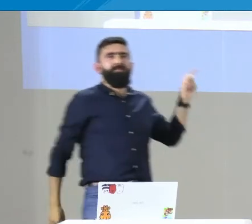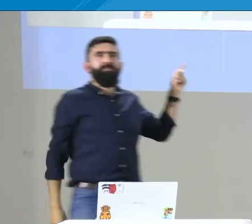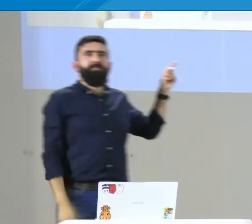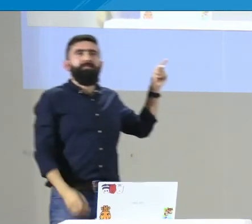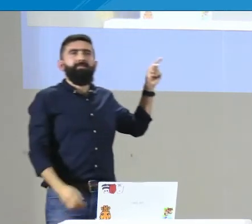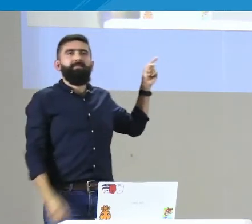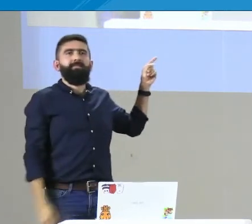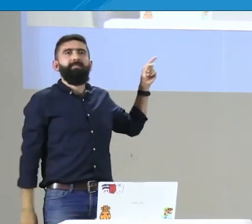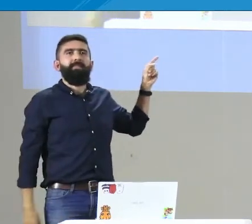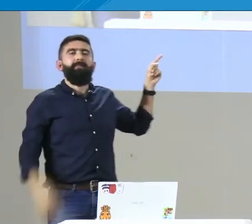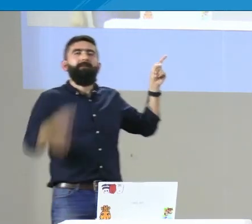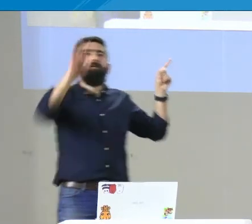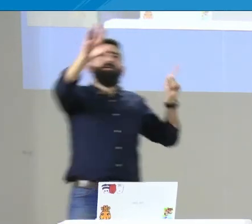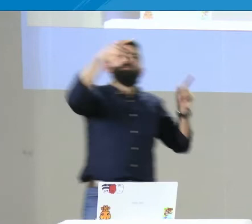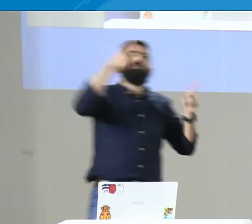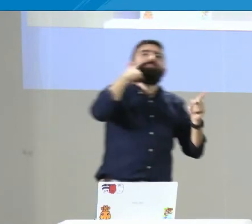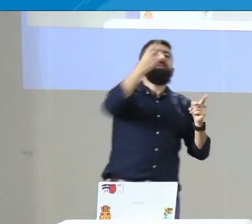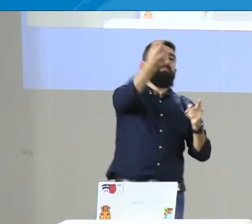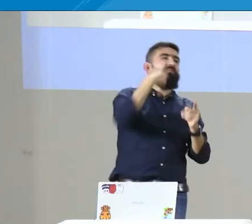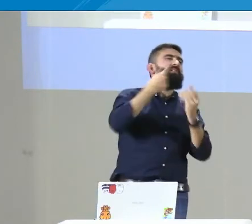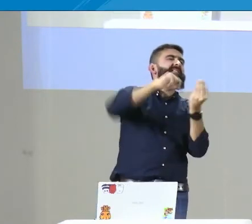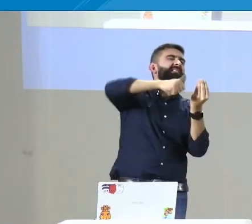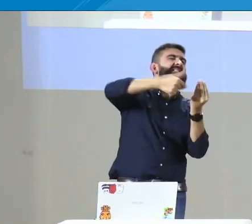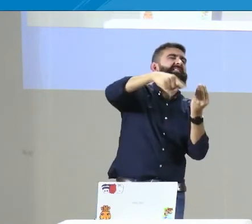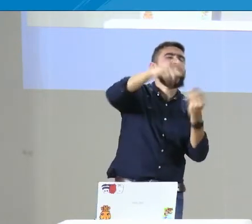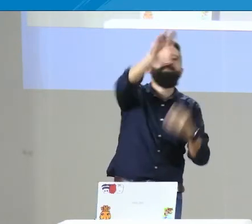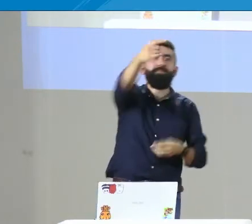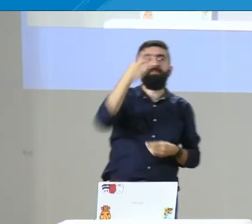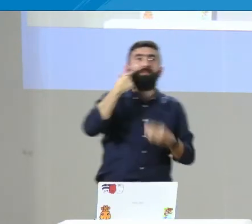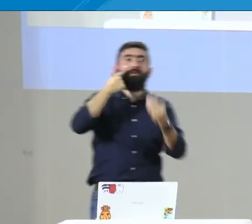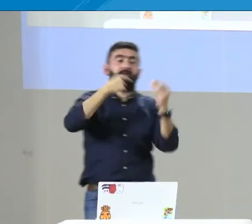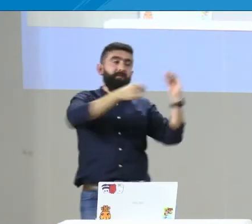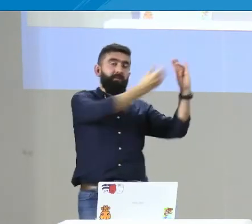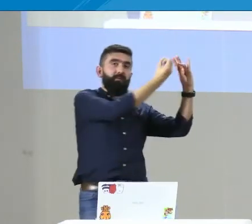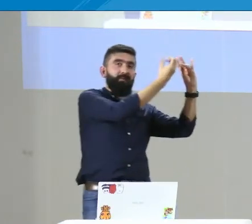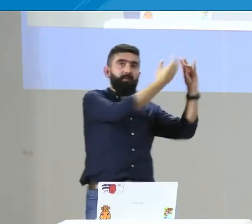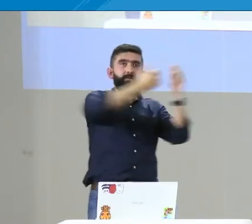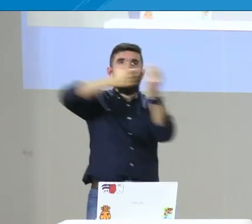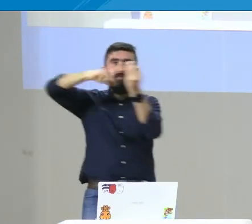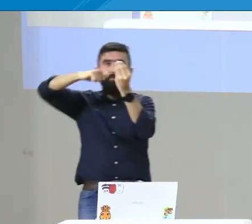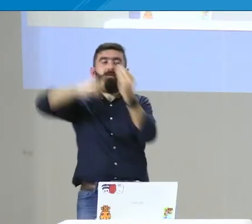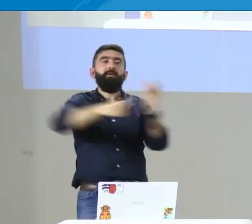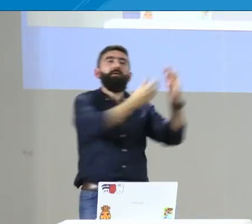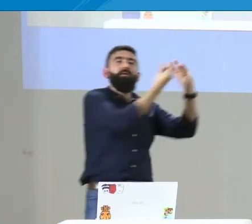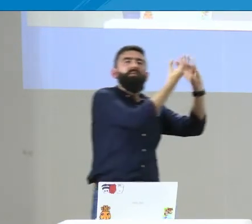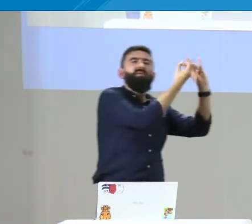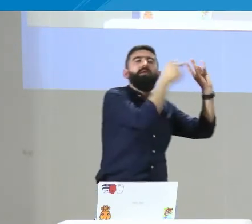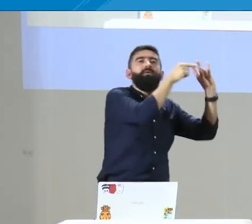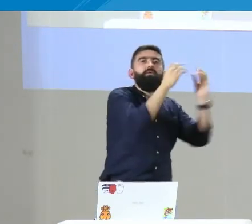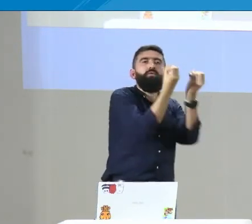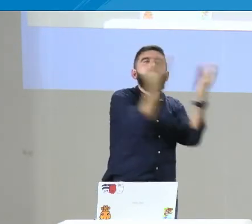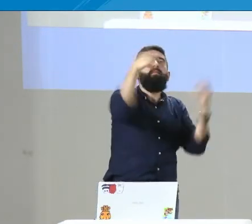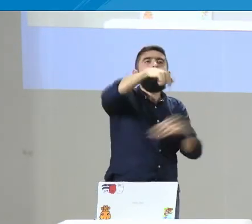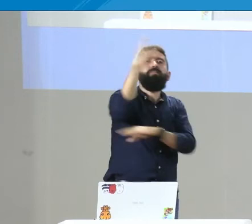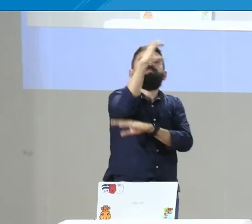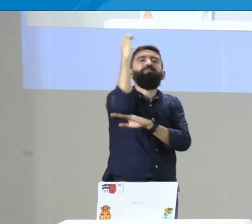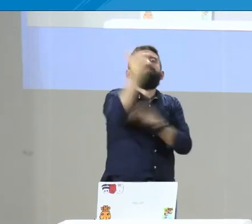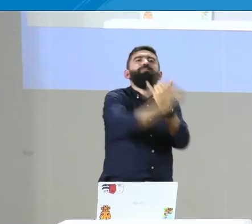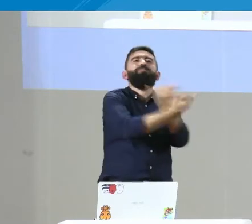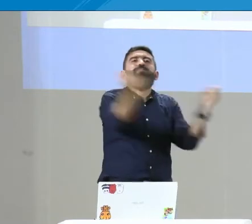cuantitativo, cualitativo, discúlpenme, error de interpretación, a un cualitativo donde se va a llevar todo en un informe. Entonces, vamos a iniciar